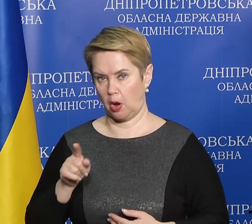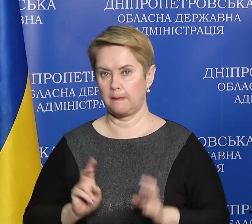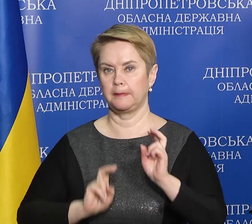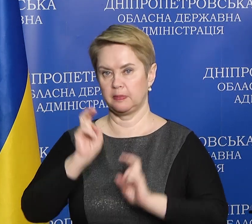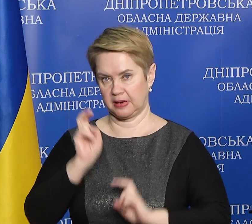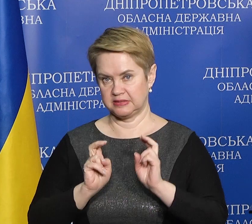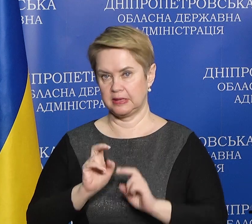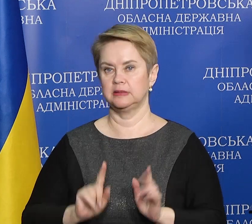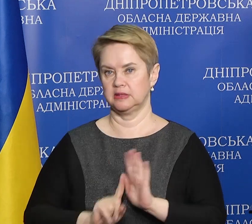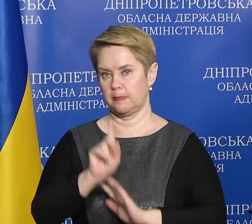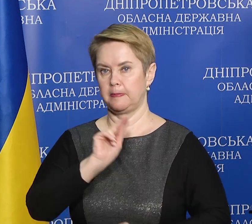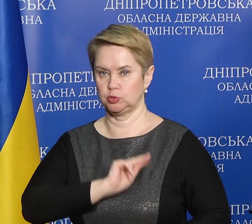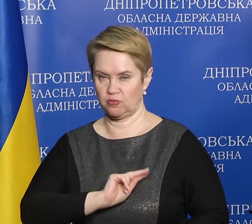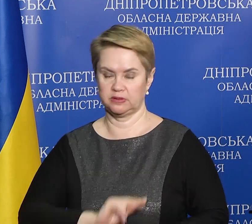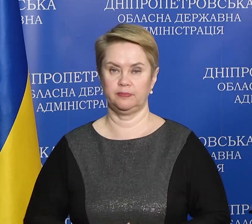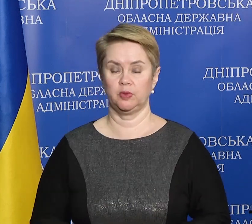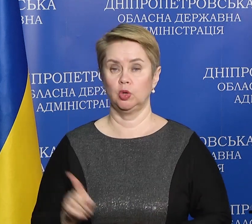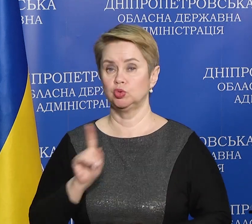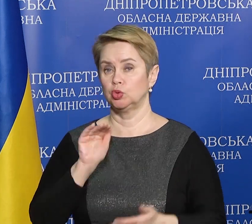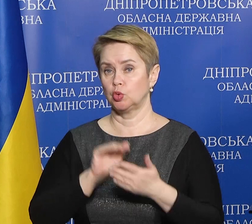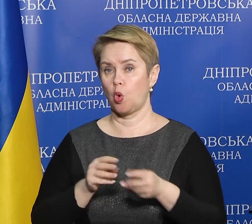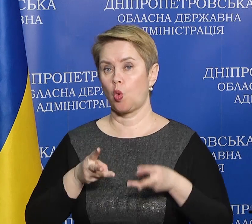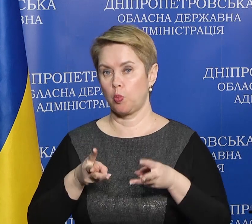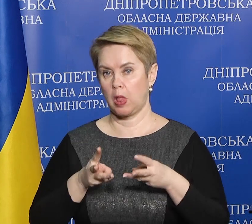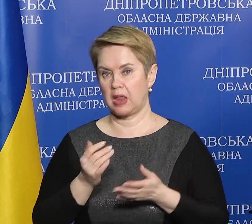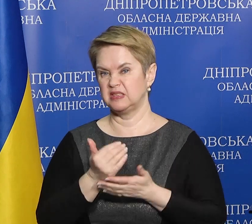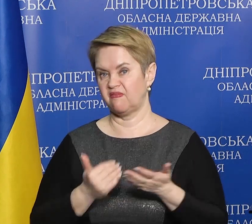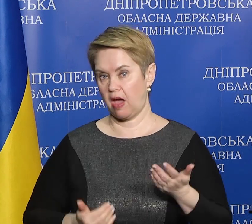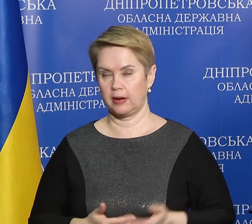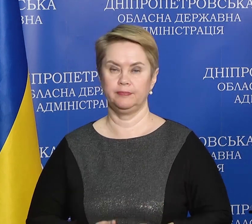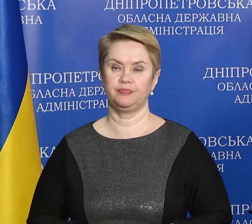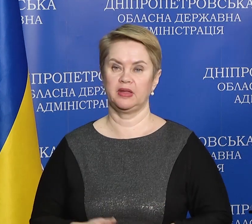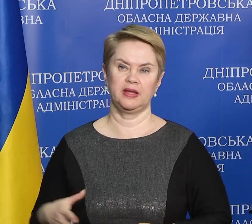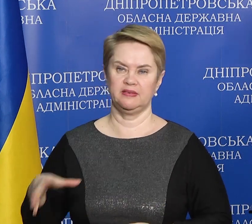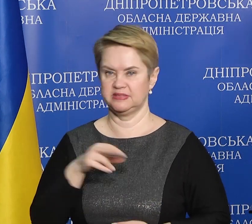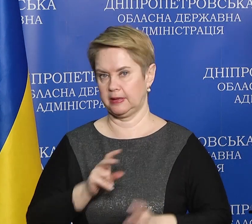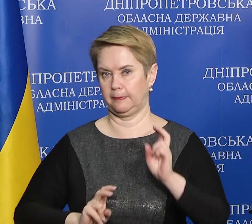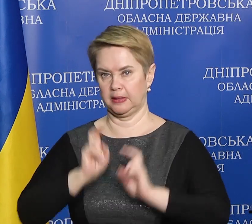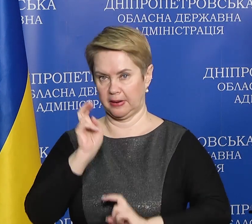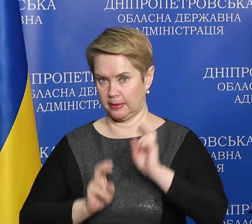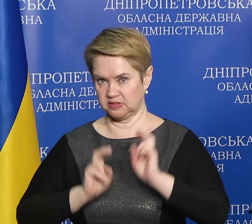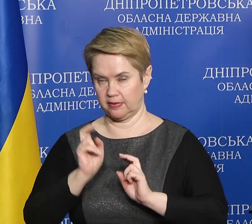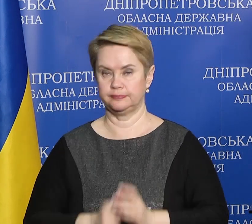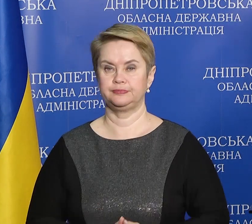підприємство запрацює. Що стосується комунальної сфери, всі підприємства